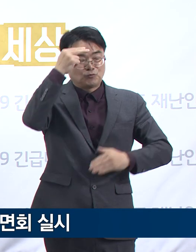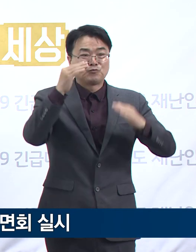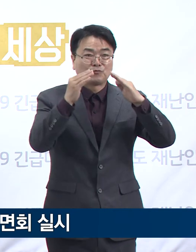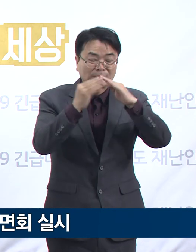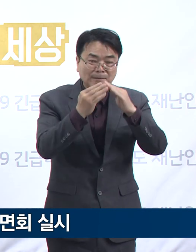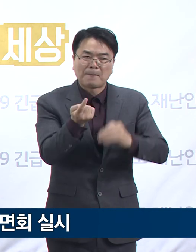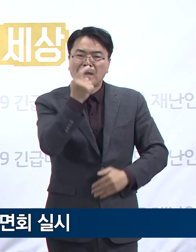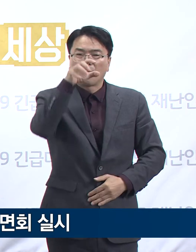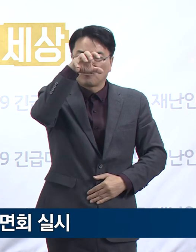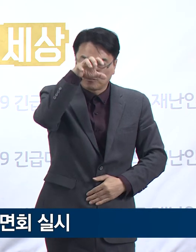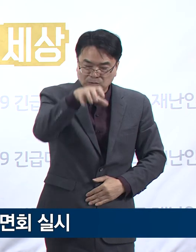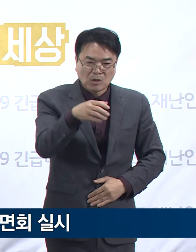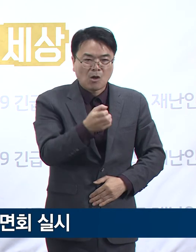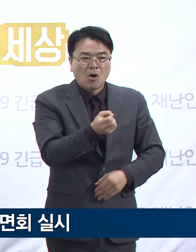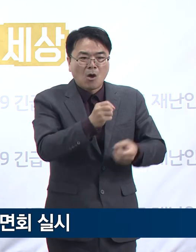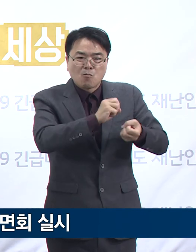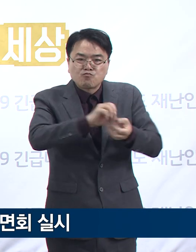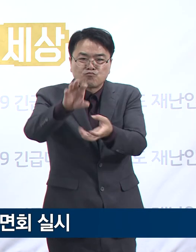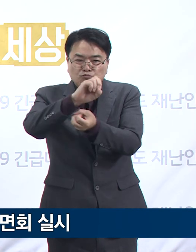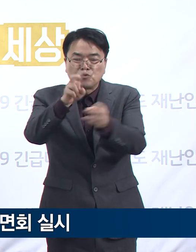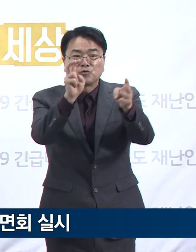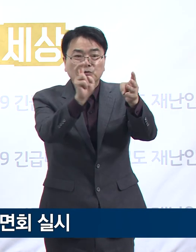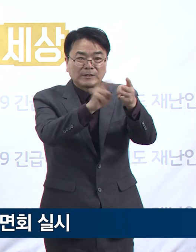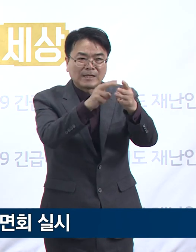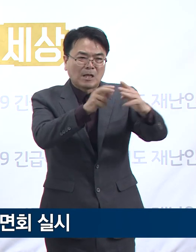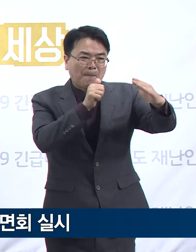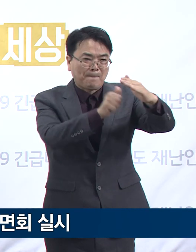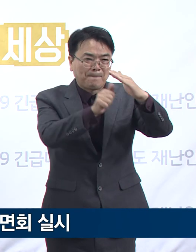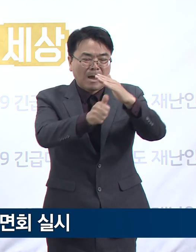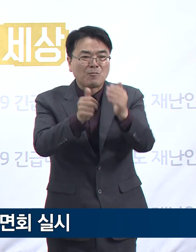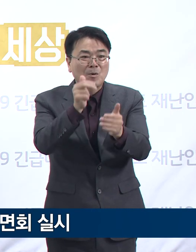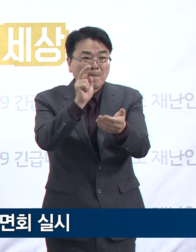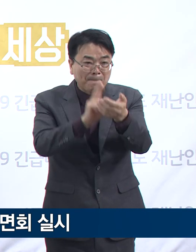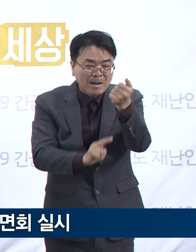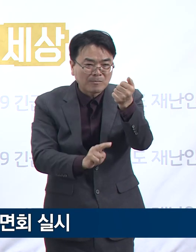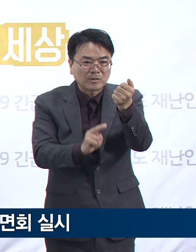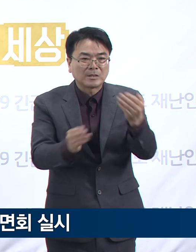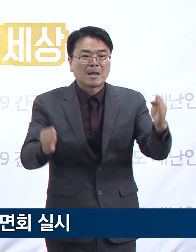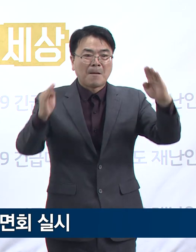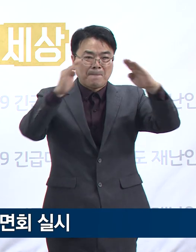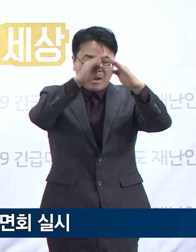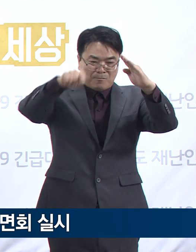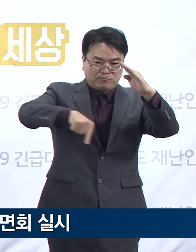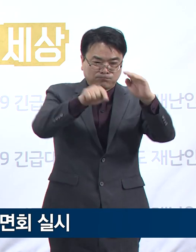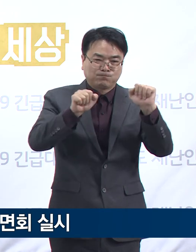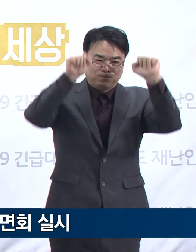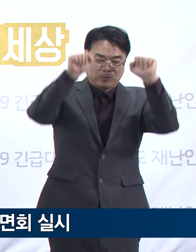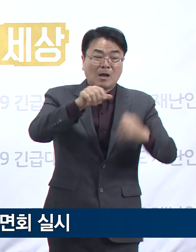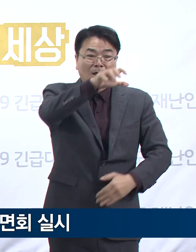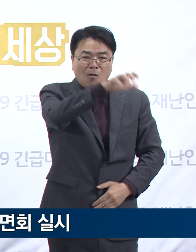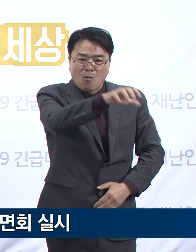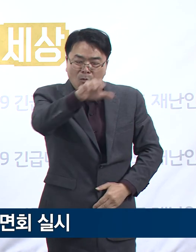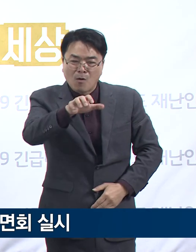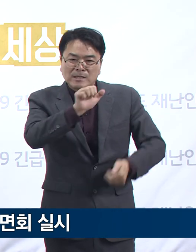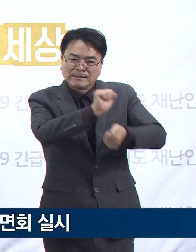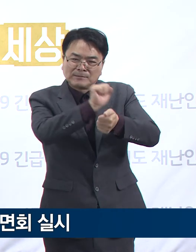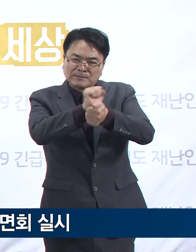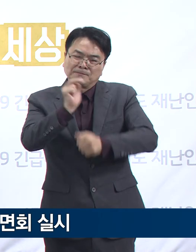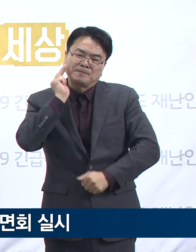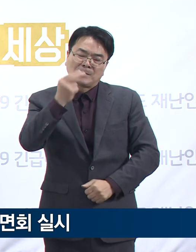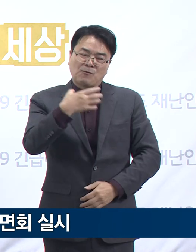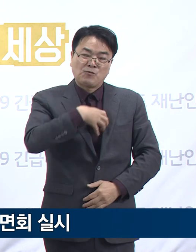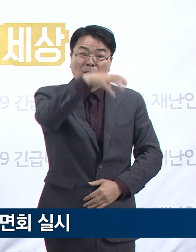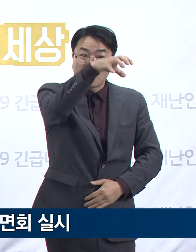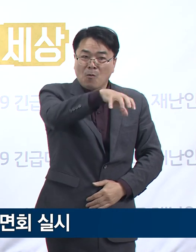학원, 물류창고업, 방문판매시설, 실내체육시설 등 고위험시설도 집중 점검할